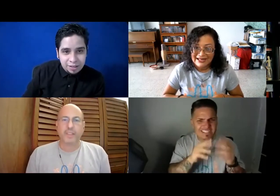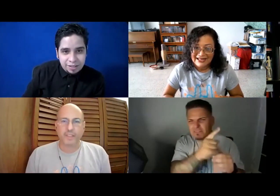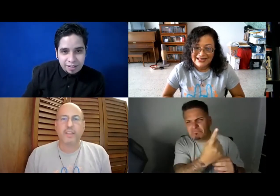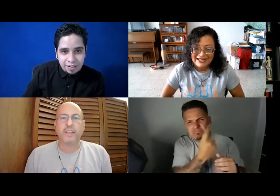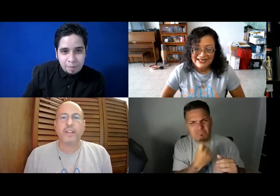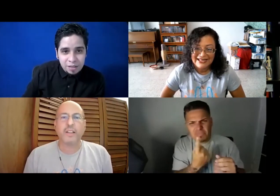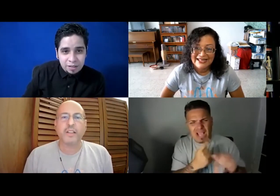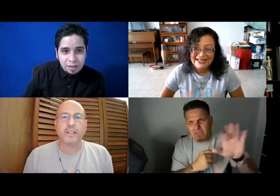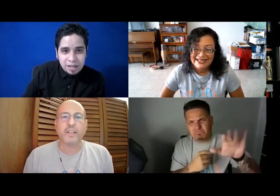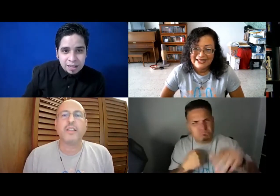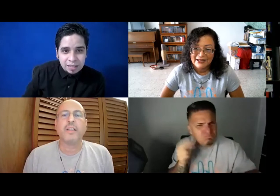Entonces yo pido y dice, mira, este,